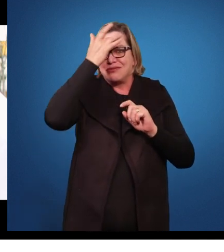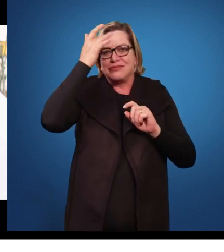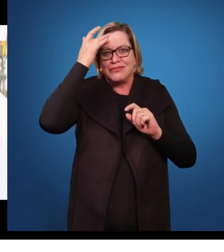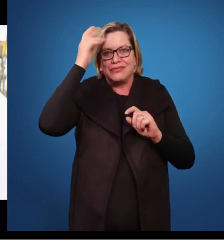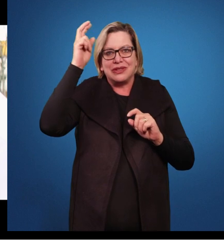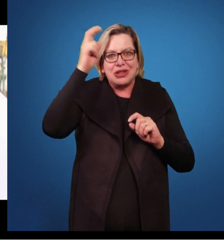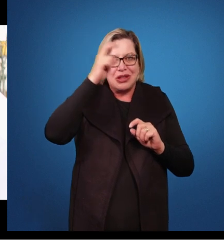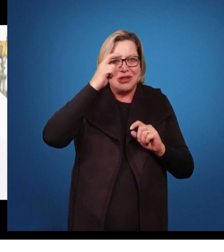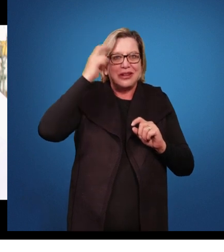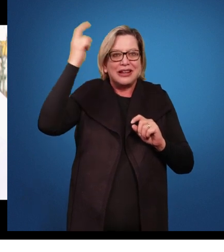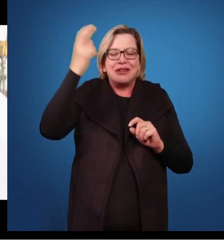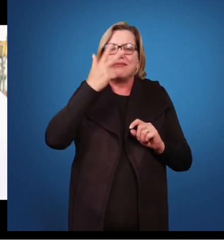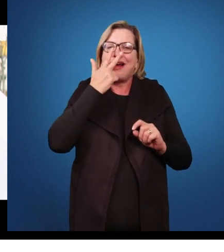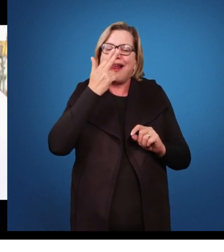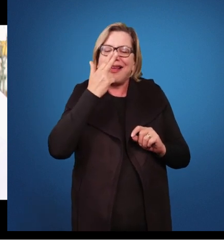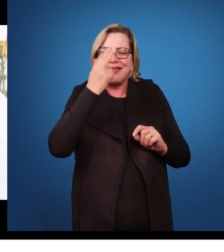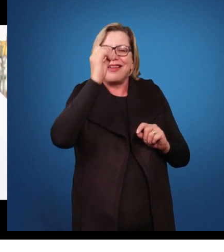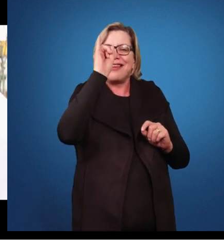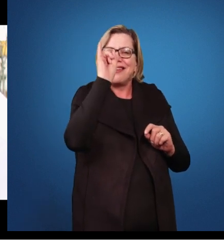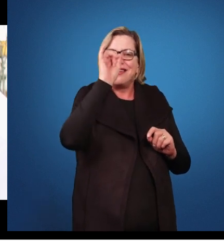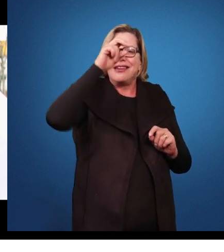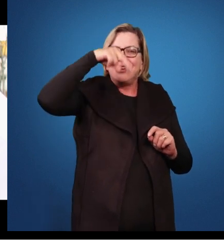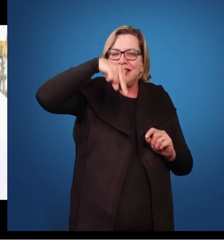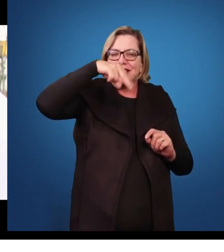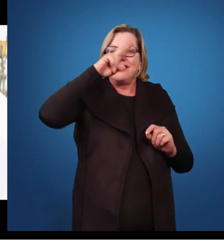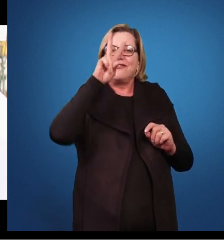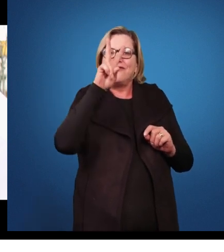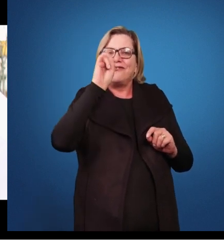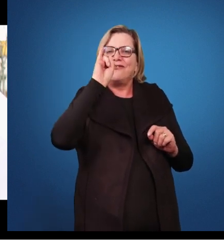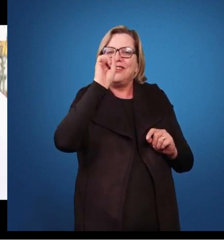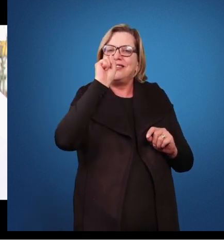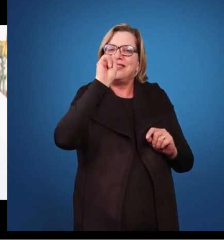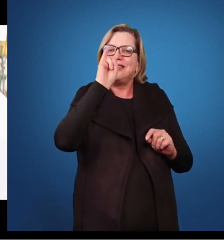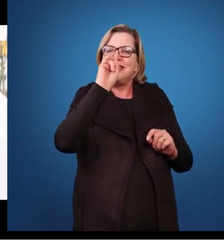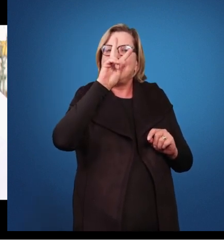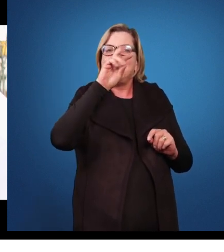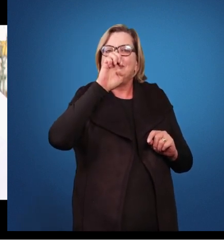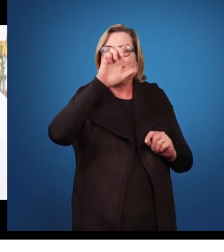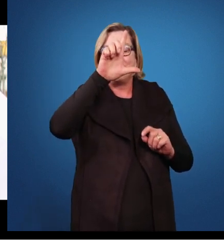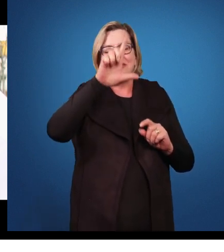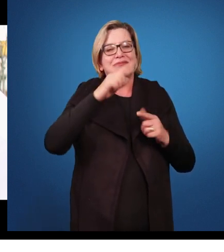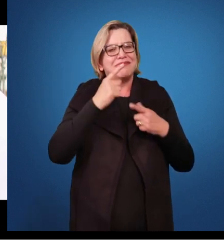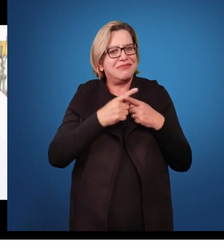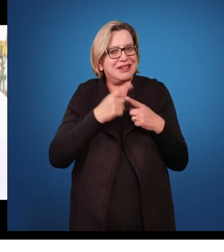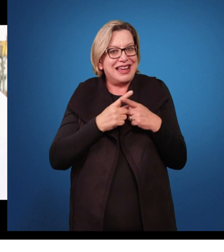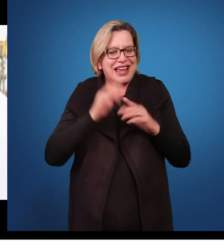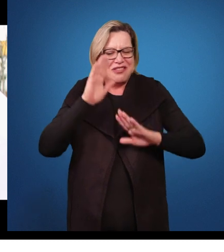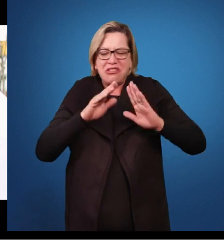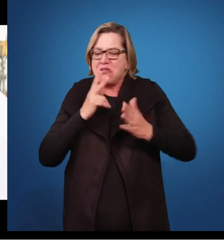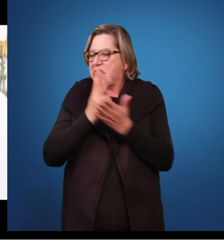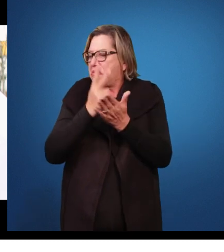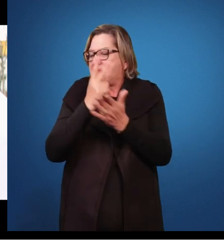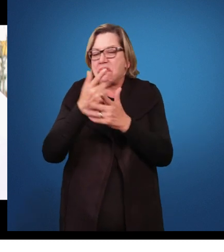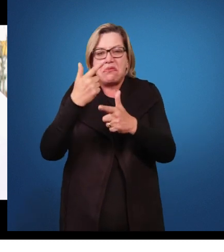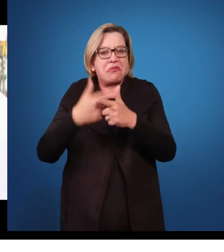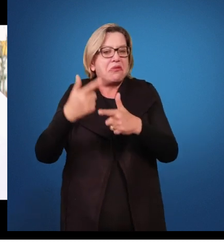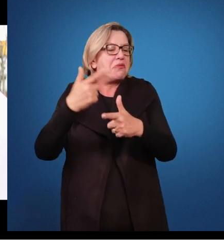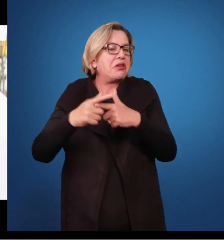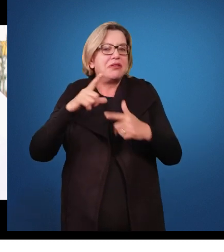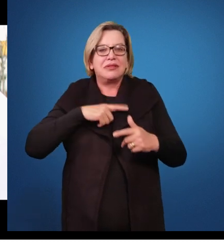são invisíveis. Por que elas são invisíveis? Porque como elas se destacam, elas quase que estudam